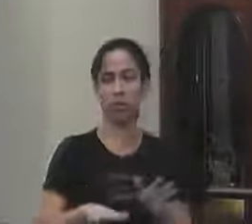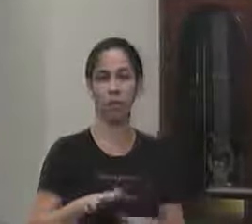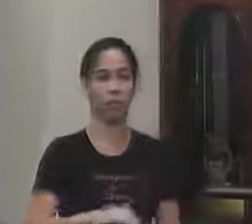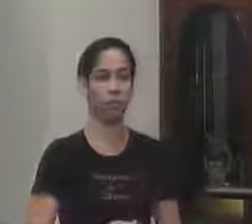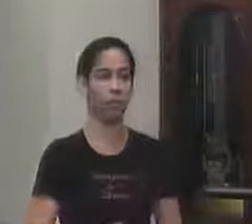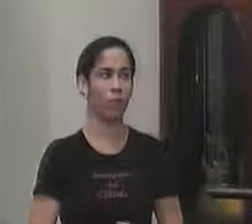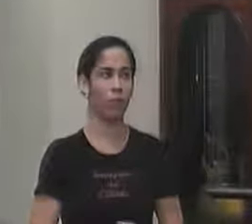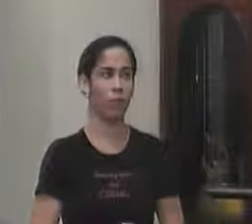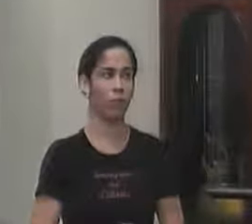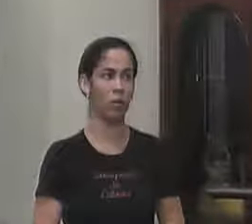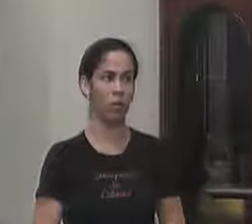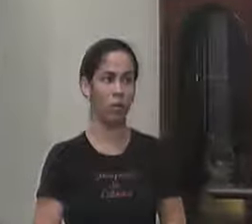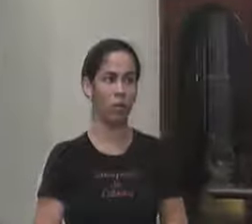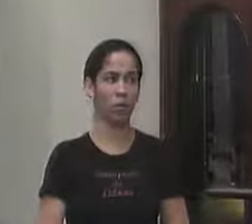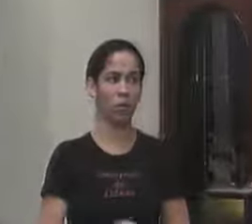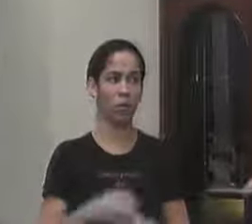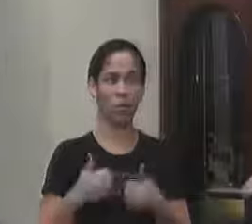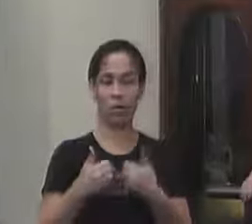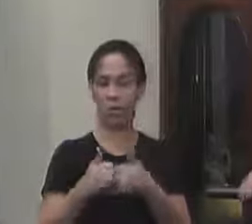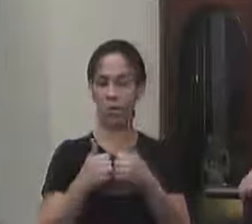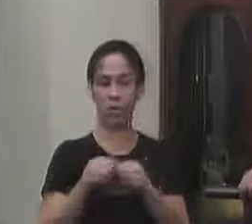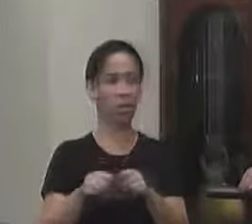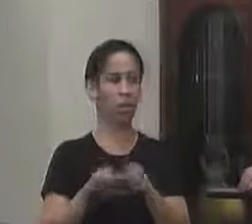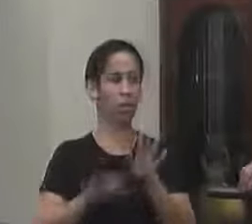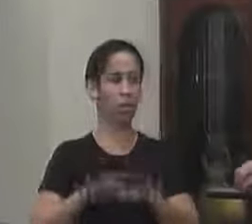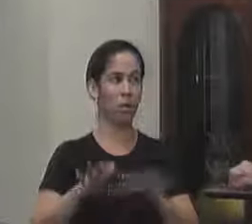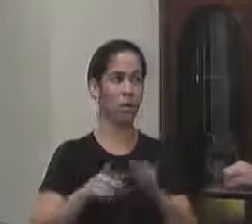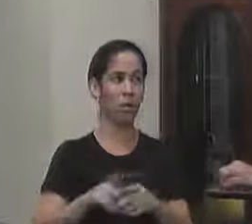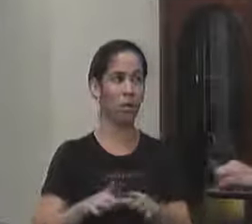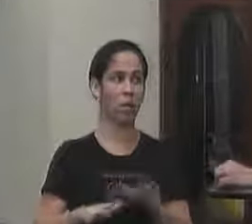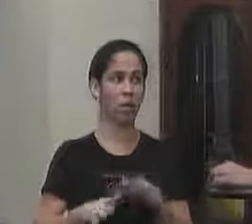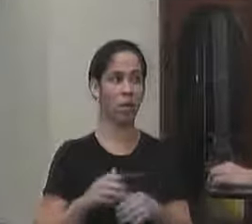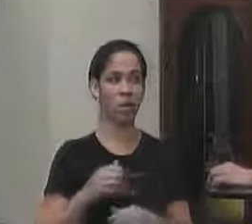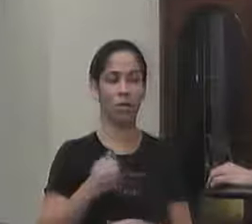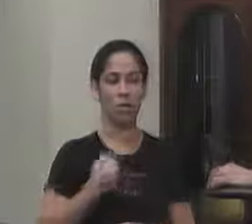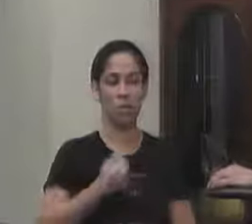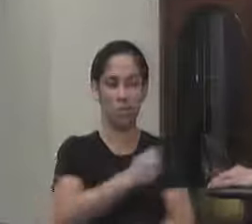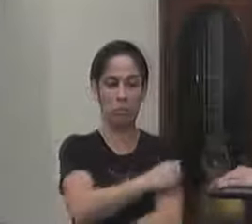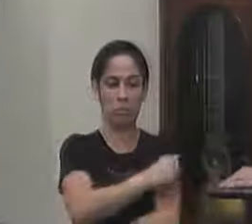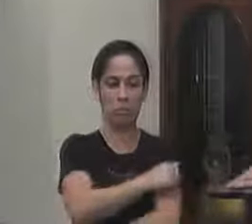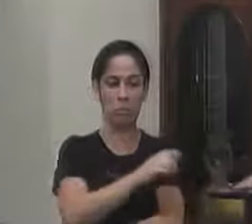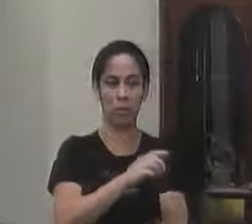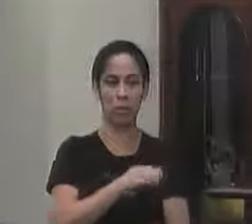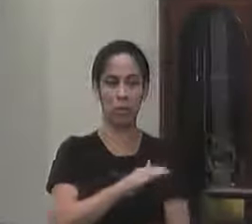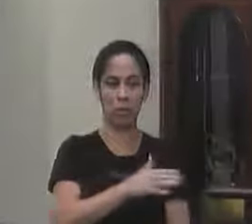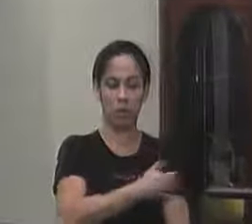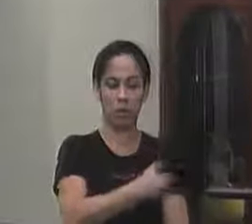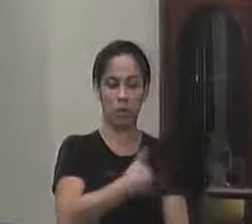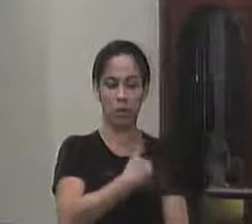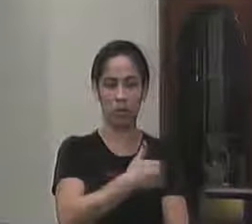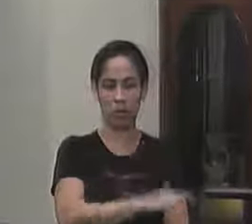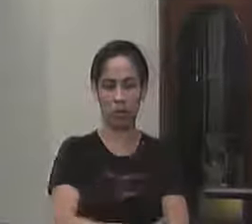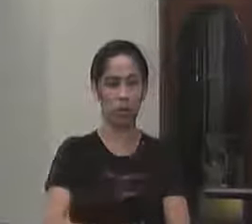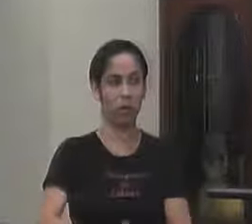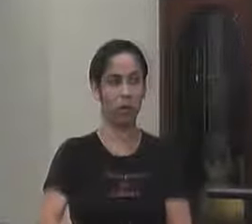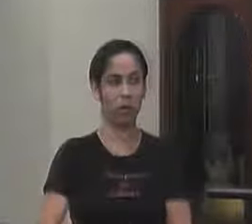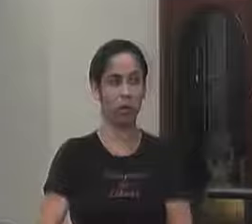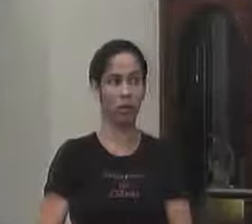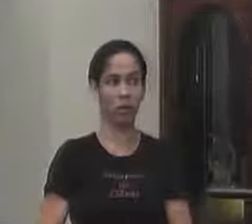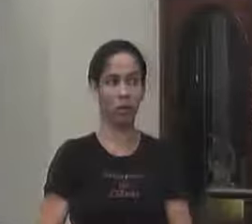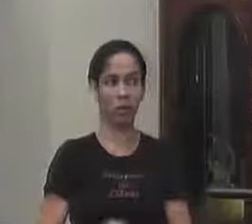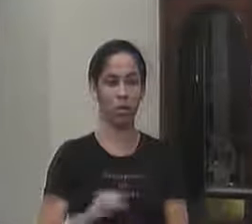o transporte escolar a gente até tem alguns alunos mais novos mas o transporte escolar ele é